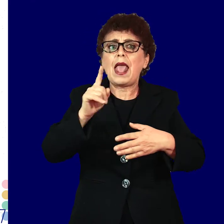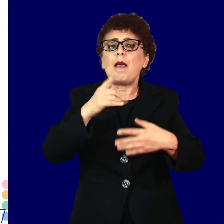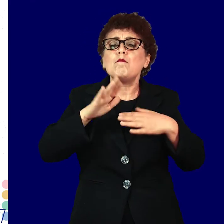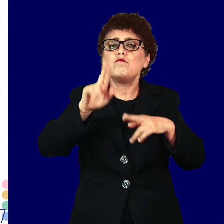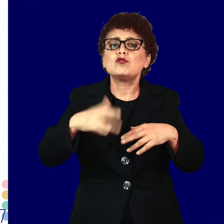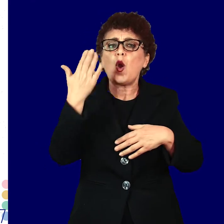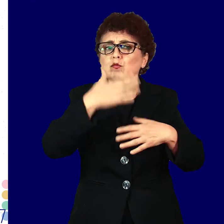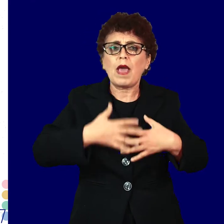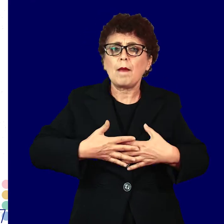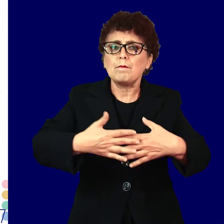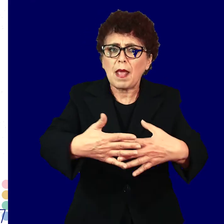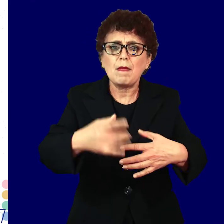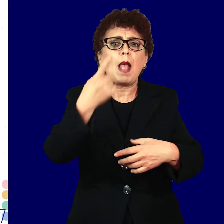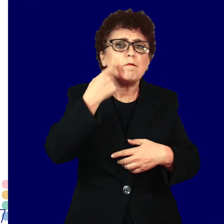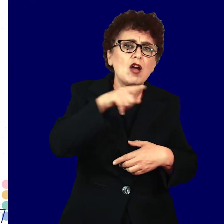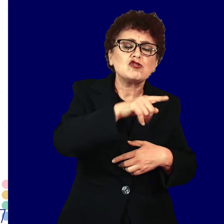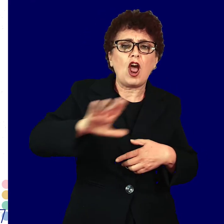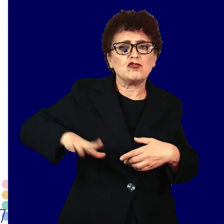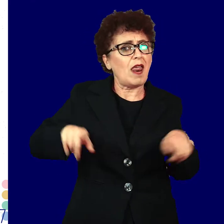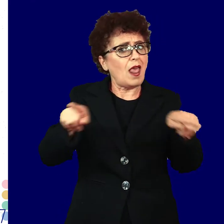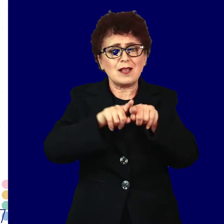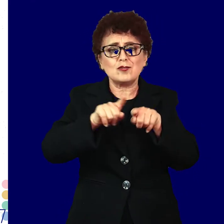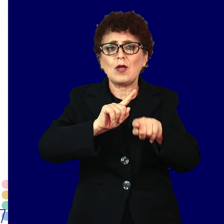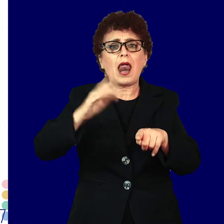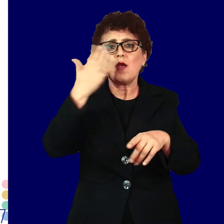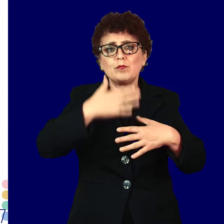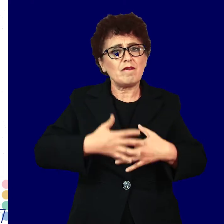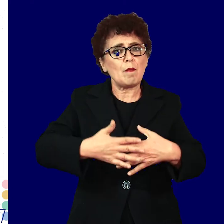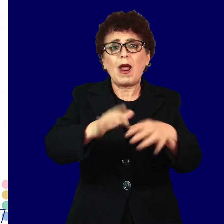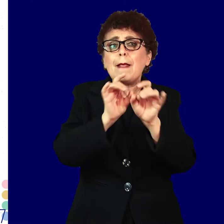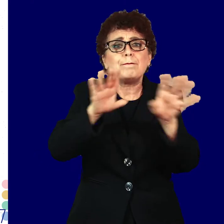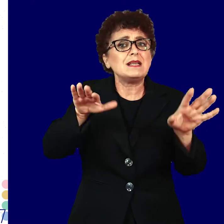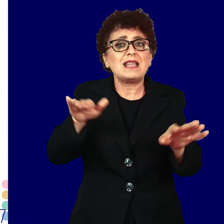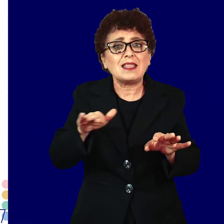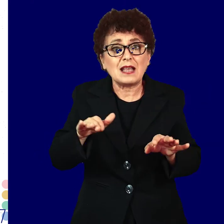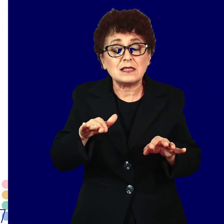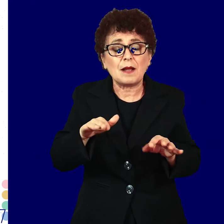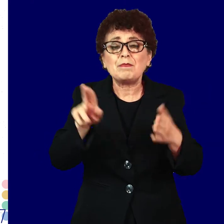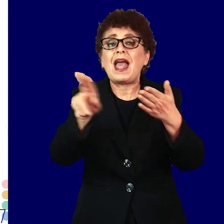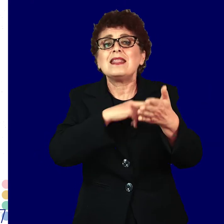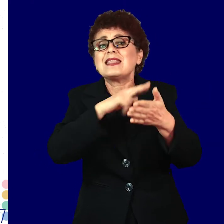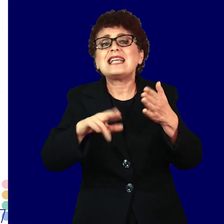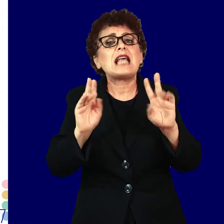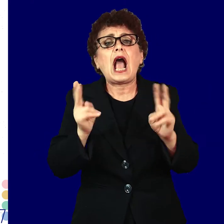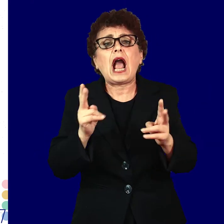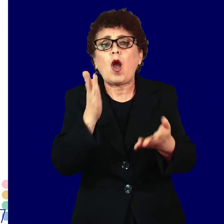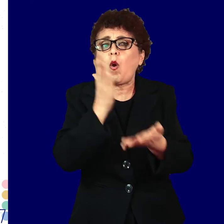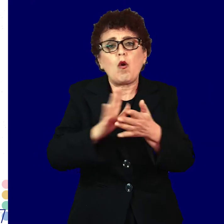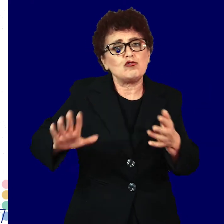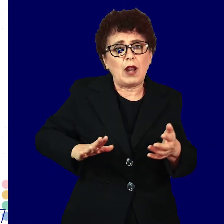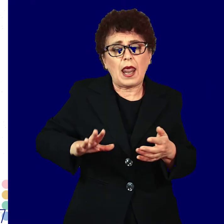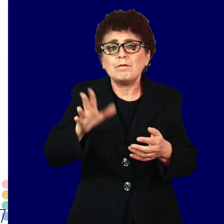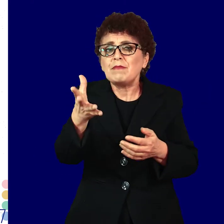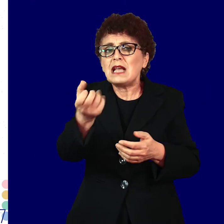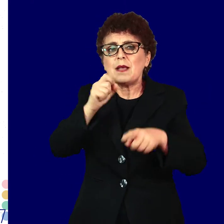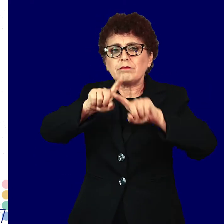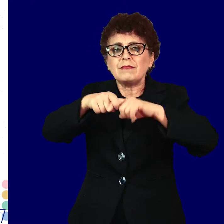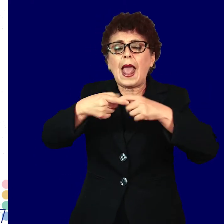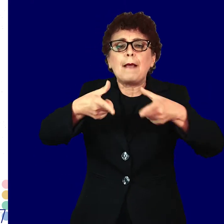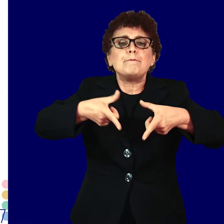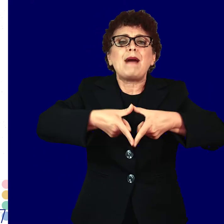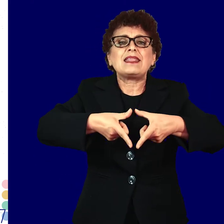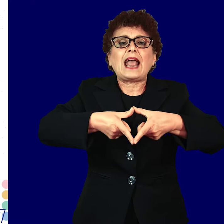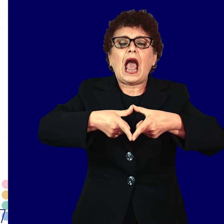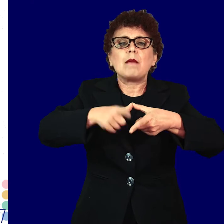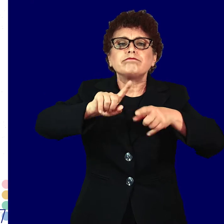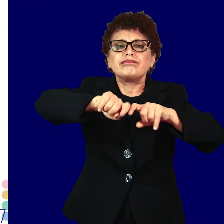и за жените. Начин на тестирање За жени Се зема бриз од грлото